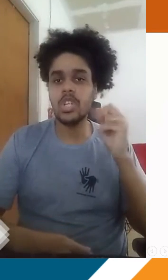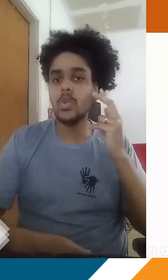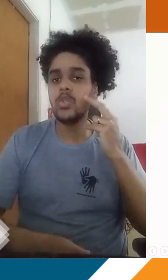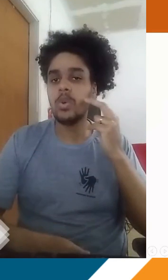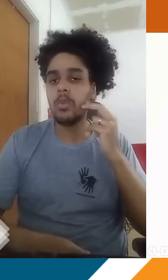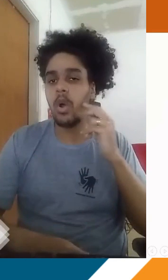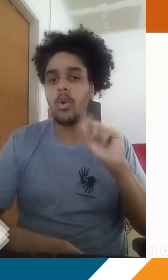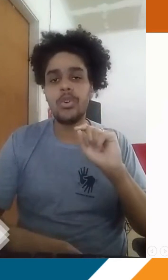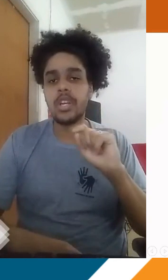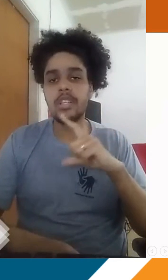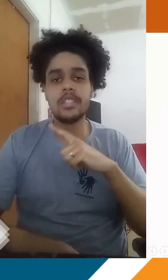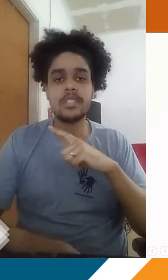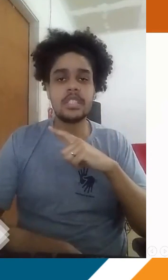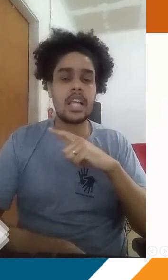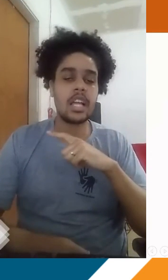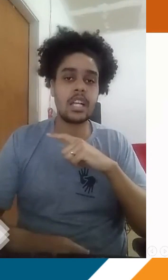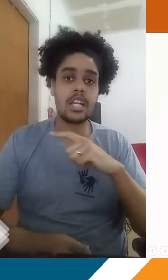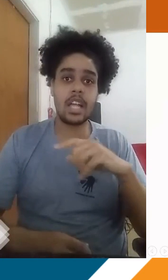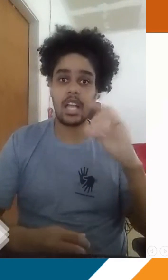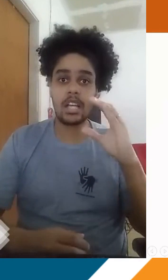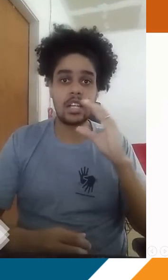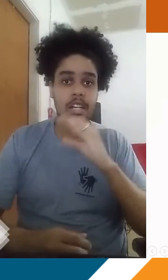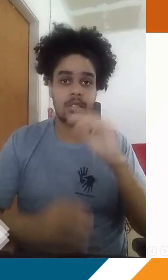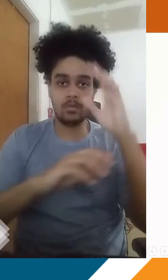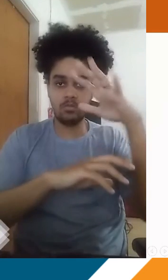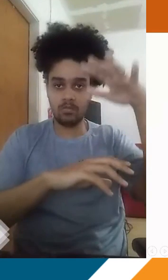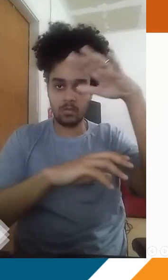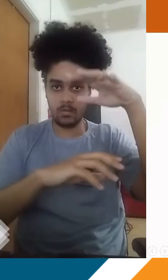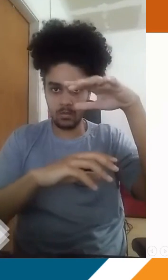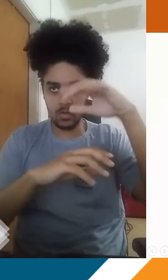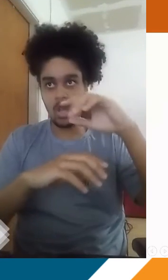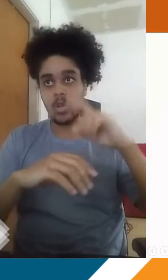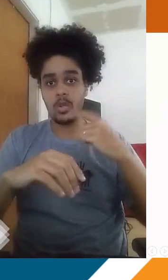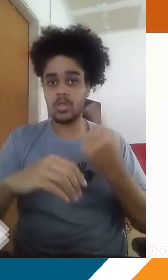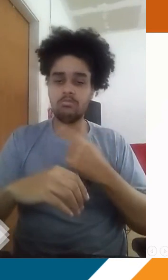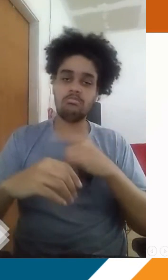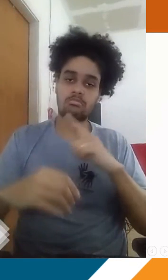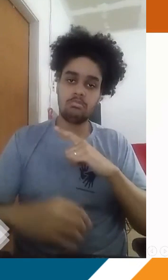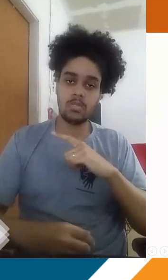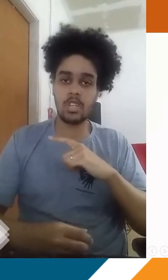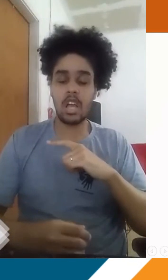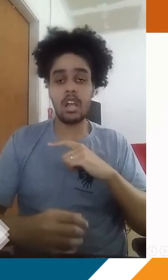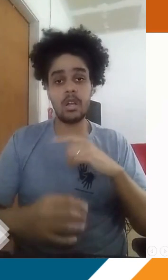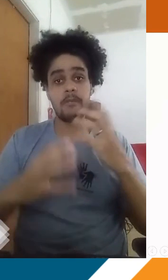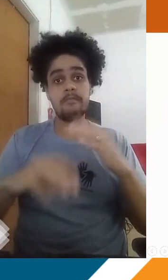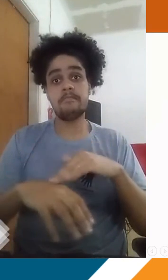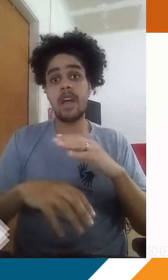o a gente tem como tendência de aquecimento da atmosfera? A camada mais superficial, que é onde a gente está, tende a